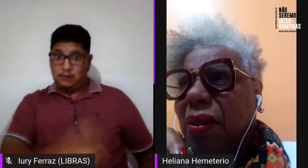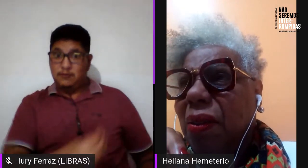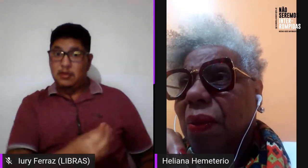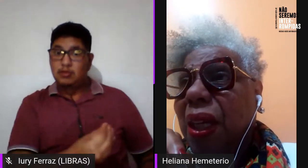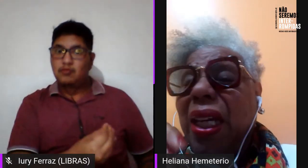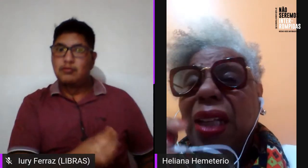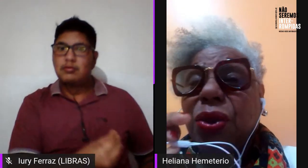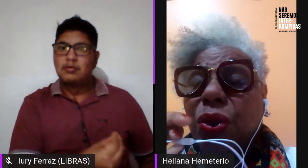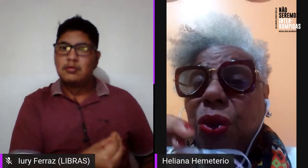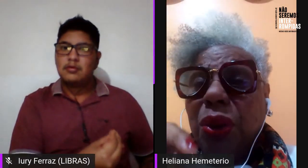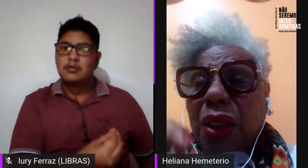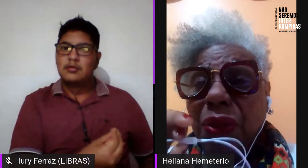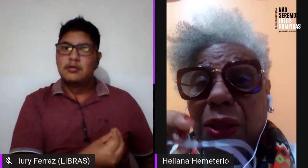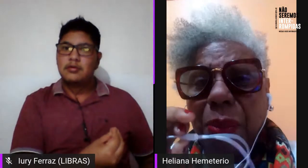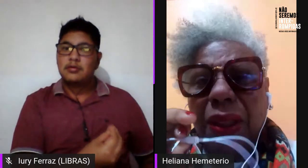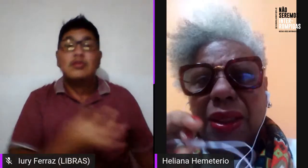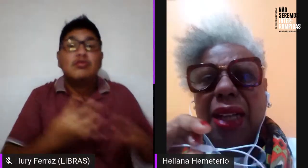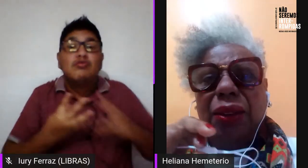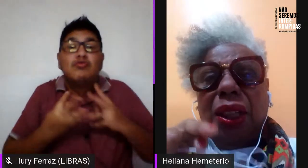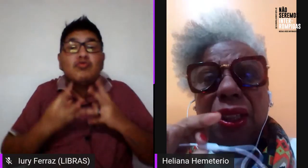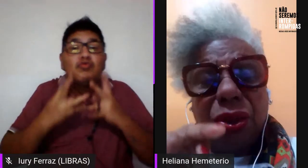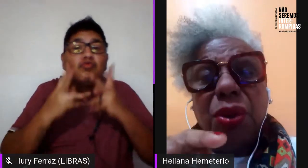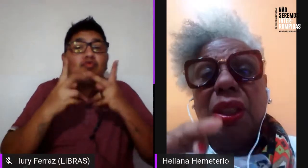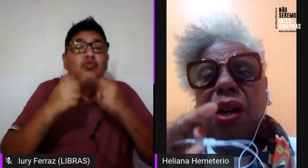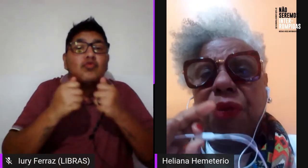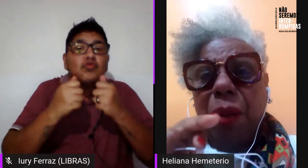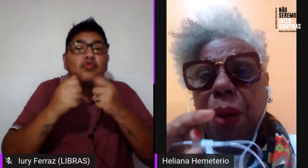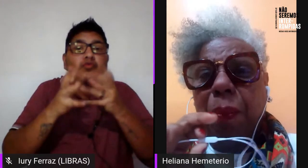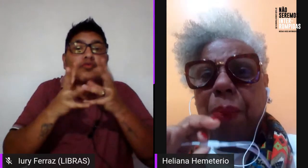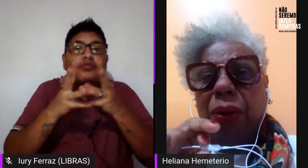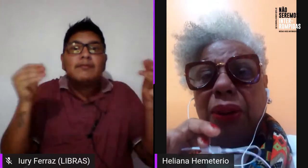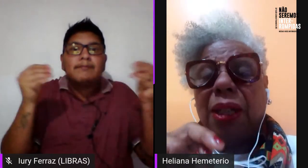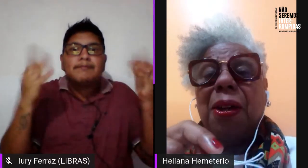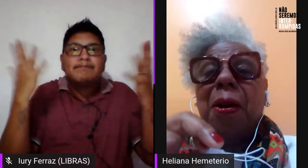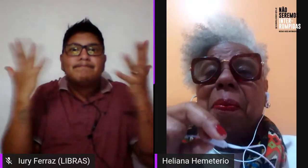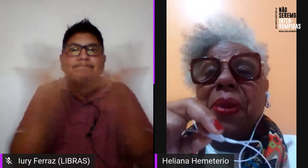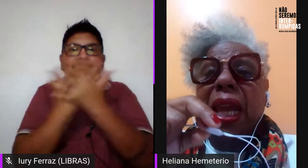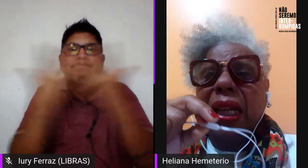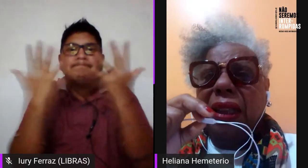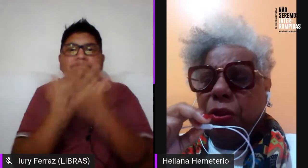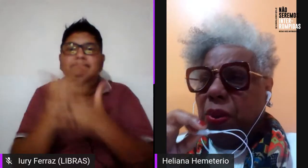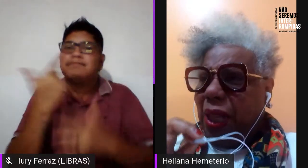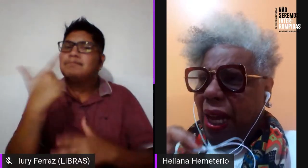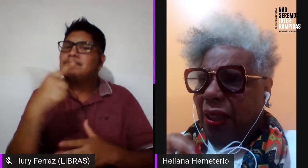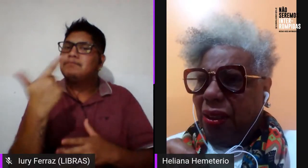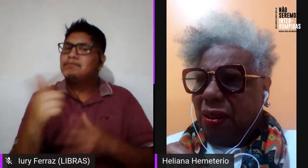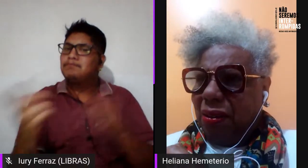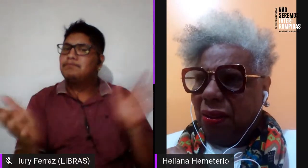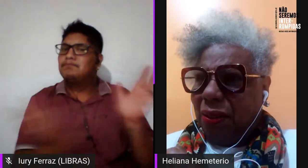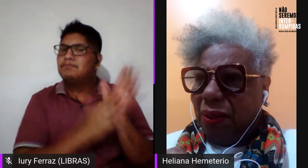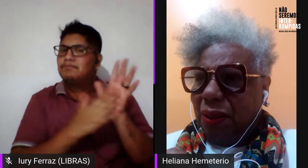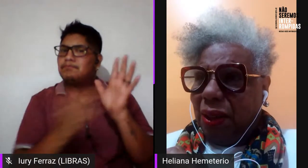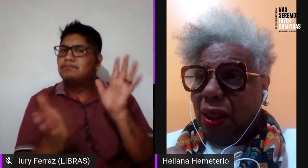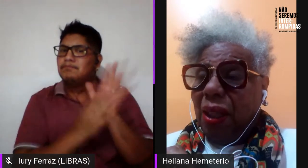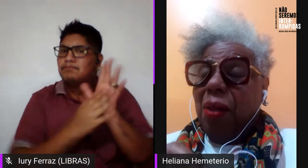e isso tudo é invisibilizado, isso não vem para a pauta nem das mulheres,